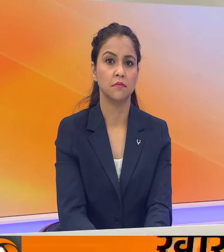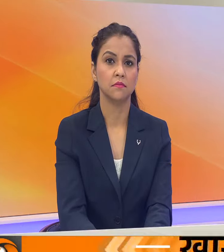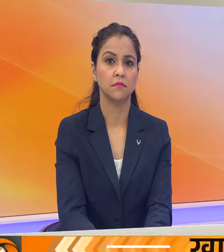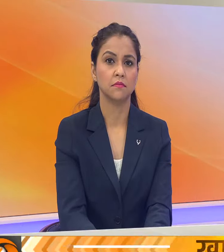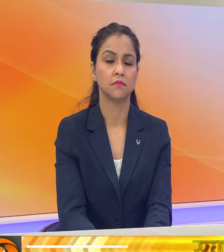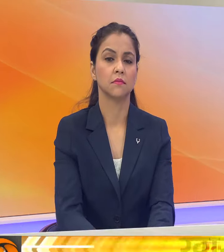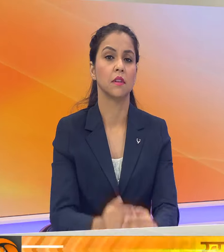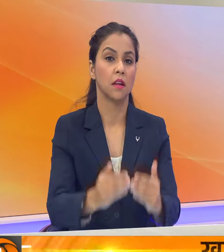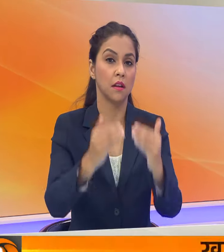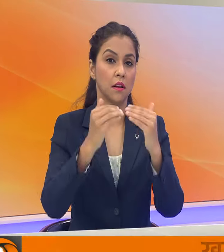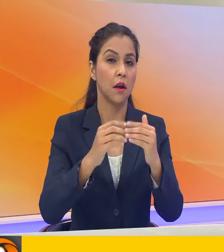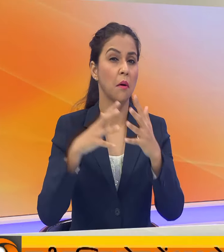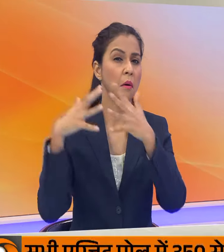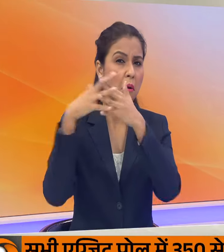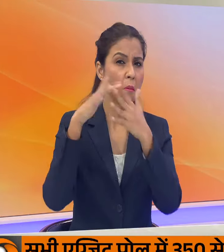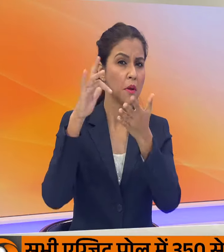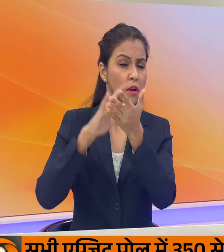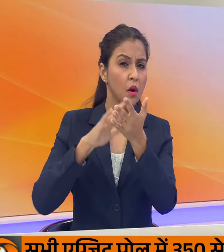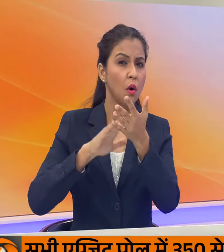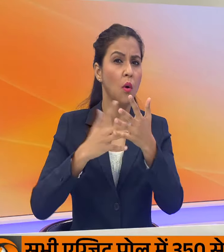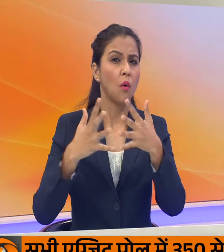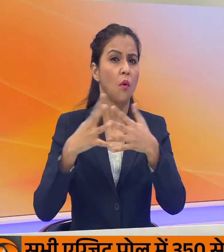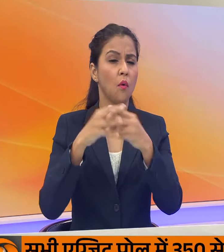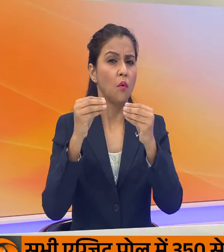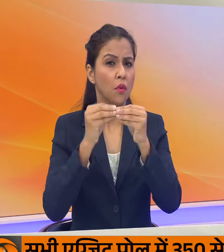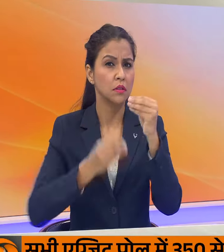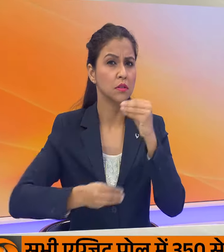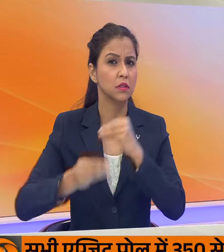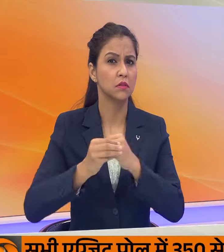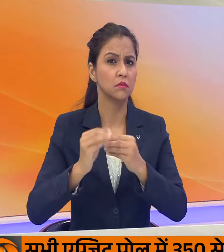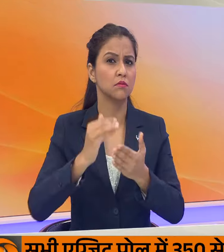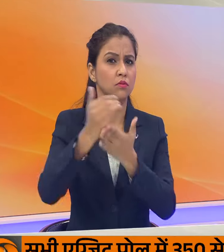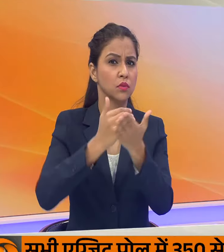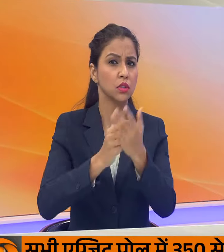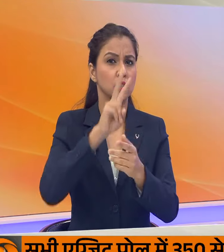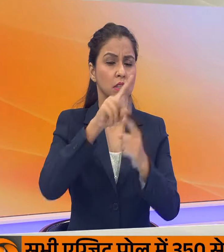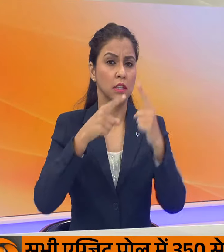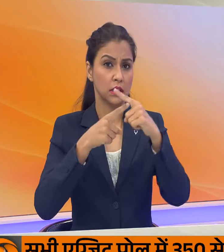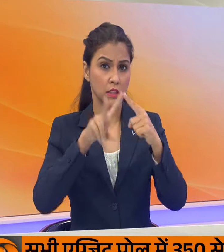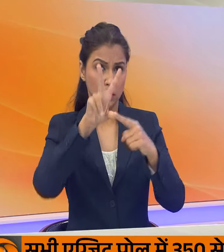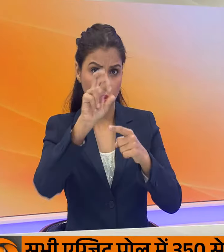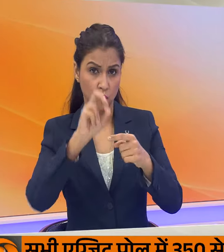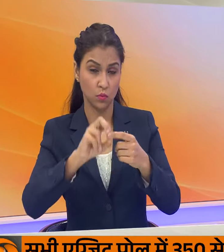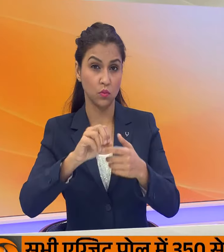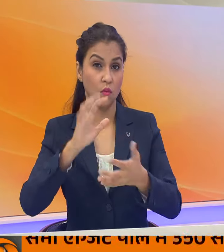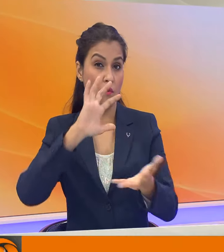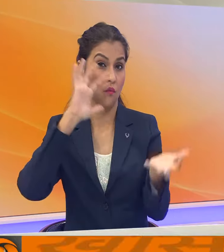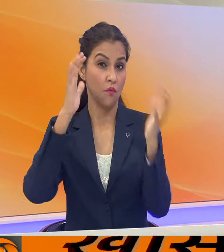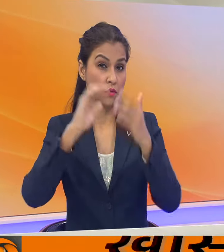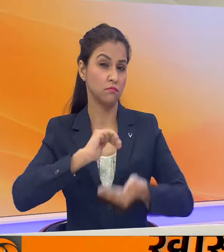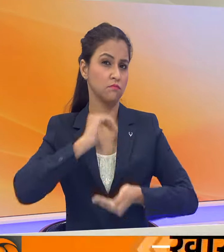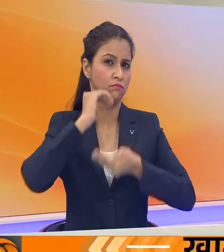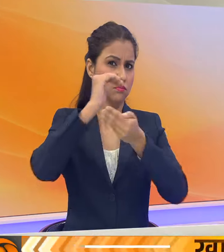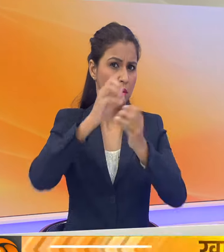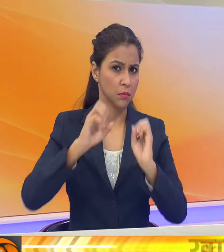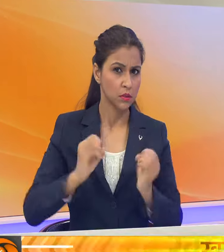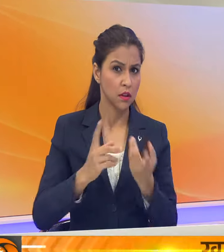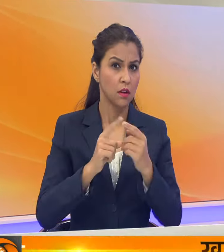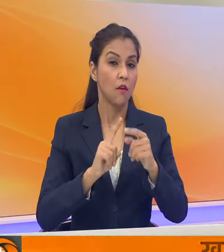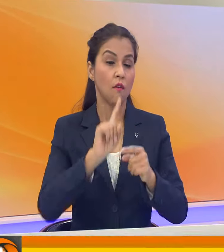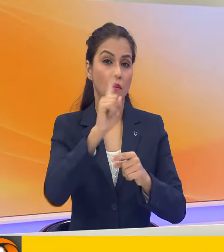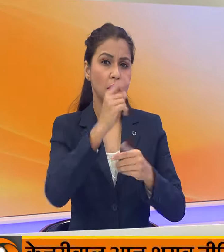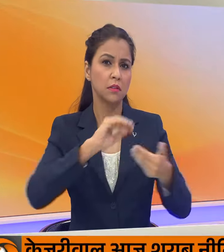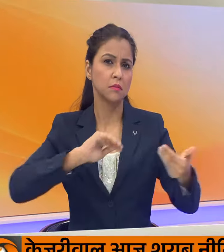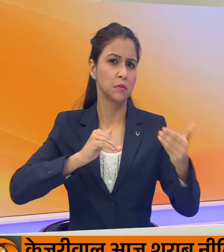आगे बढ़ते हैं अमरीका और वेस्ट इंडीज में आयो जित किया जा रहा टीटोंटी क्रिकेट वर्षव कप शुरू हो गया है पहले मैच में